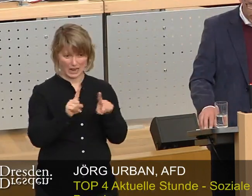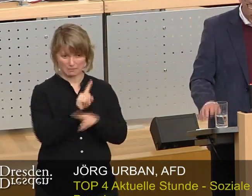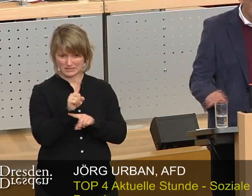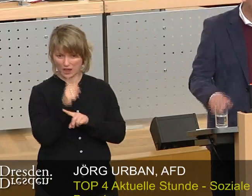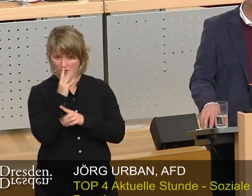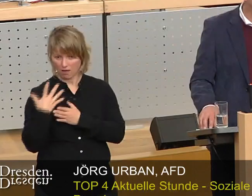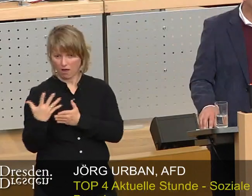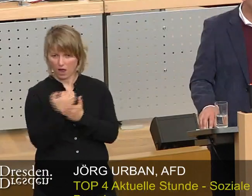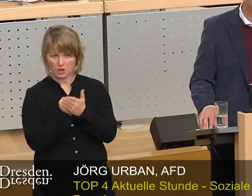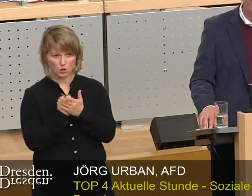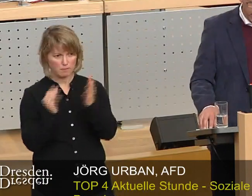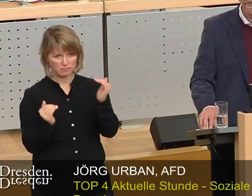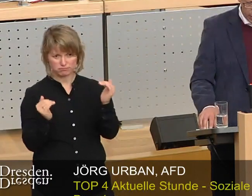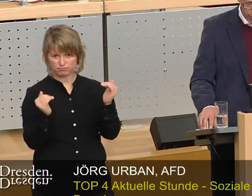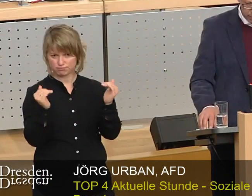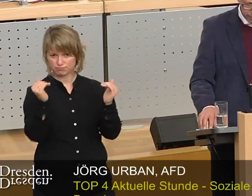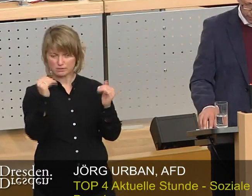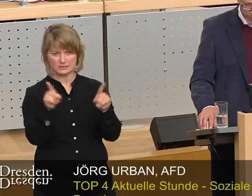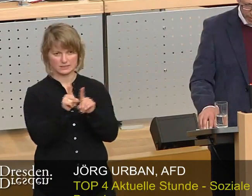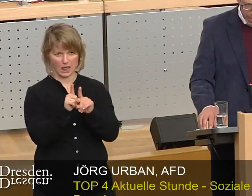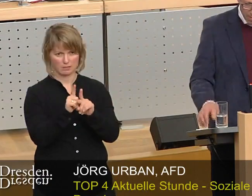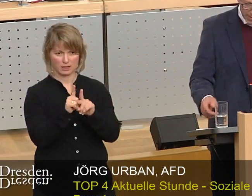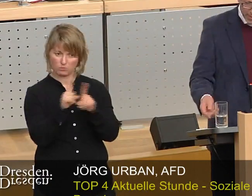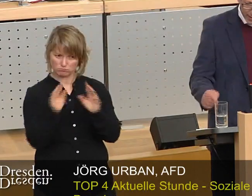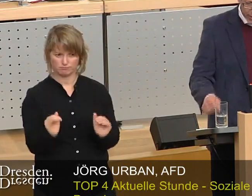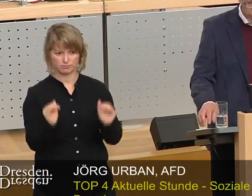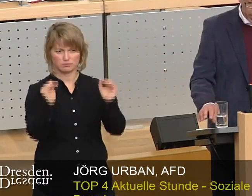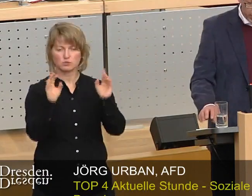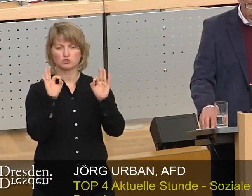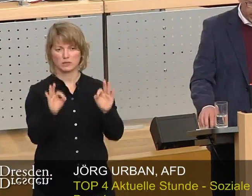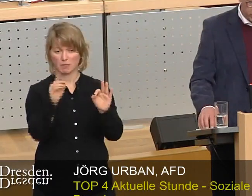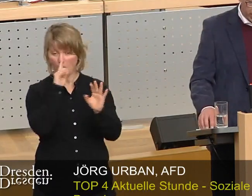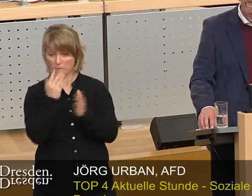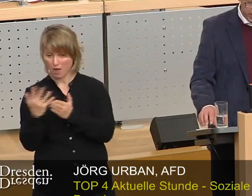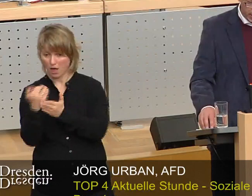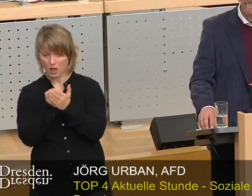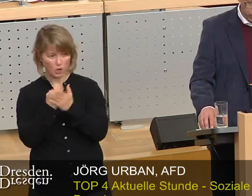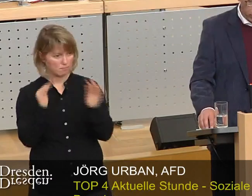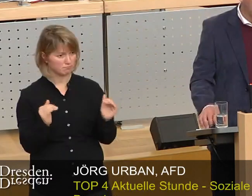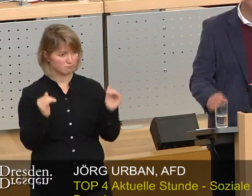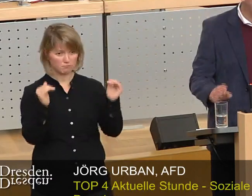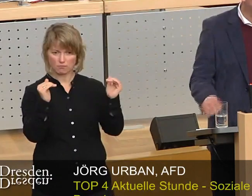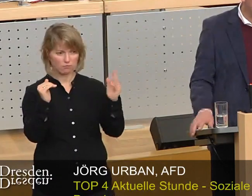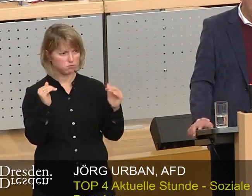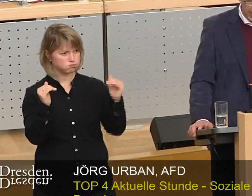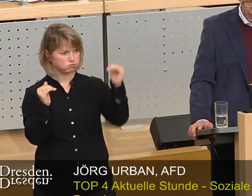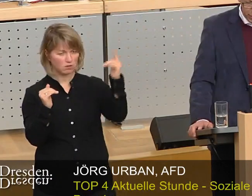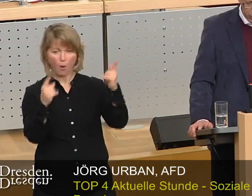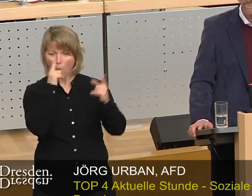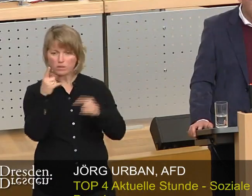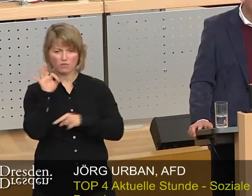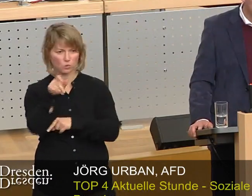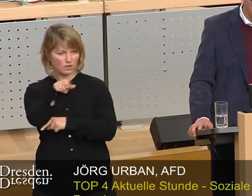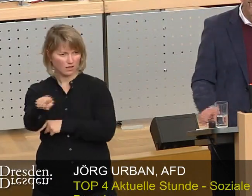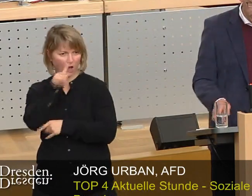die Einkommen entsprechend der Inflationsrate erhöhen. Passt das Einkommen aber nicht entsprechend sich an oder steigen die Abgabenlasten